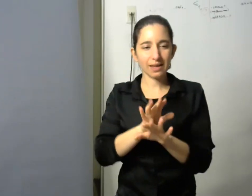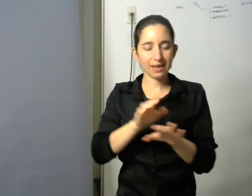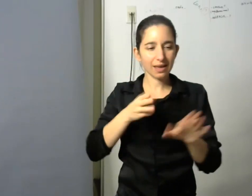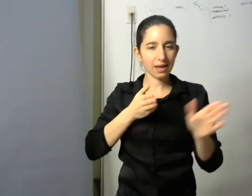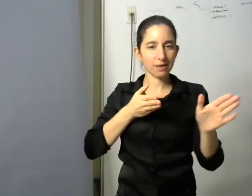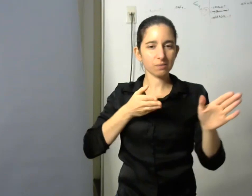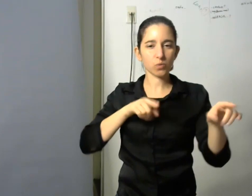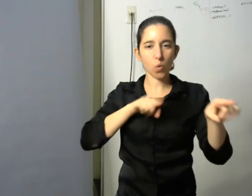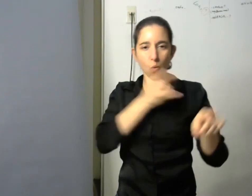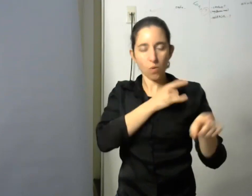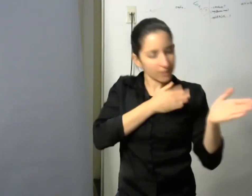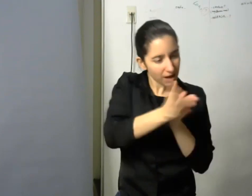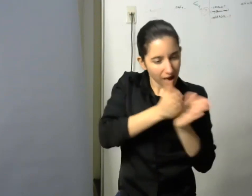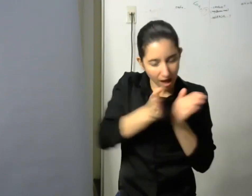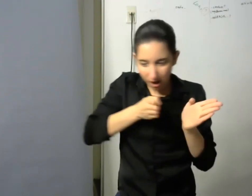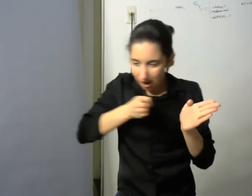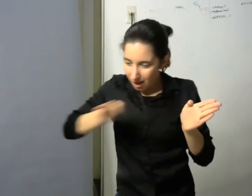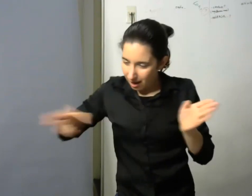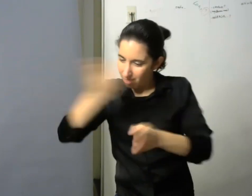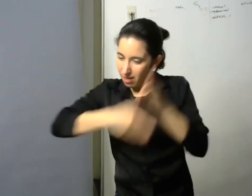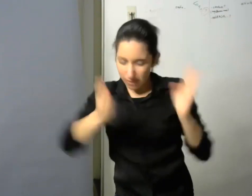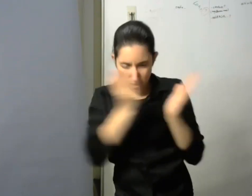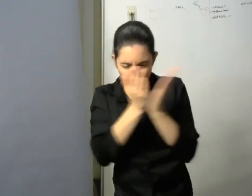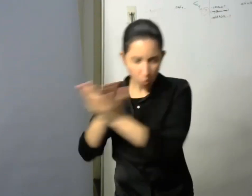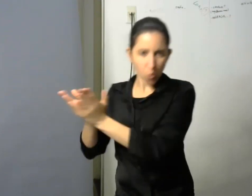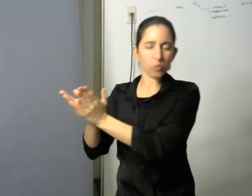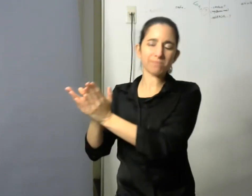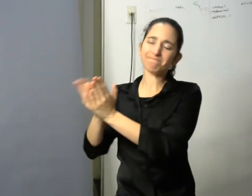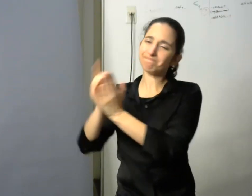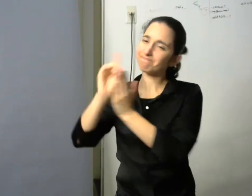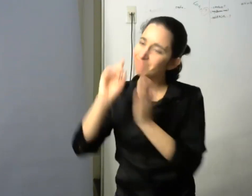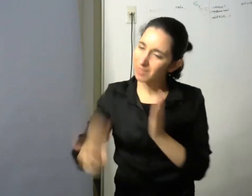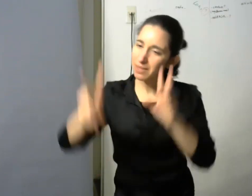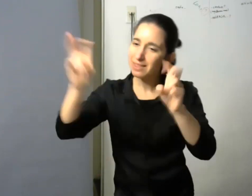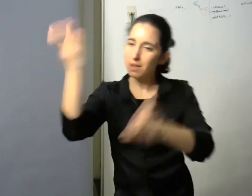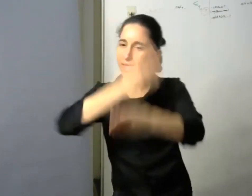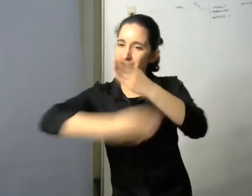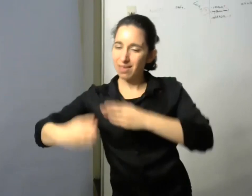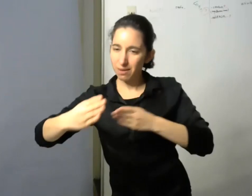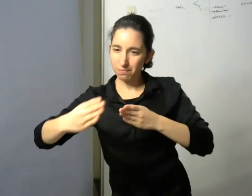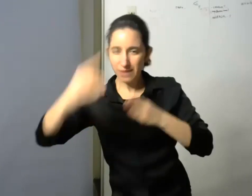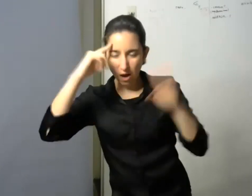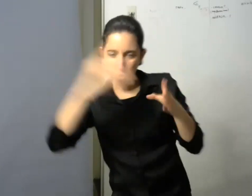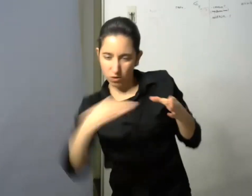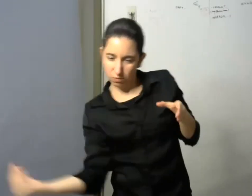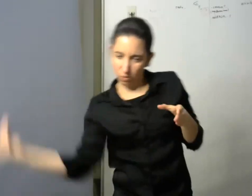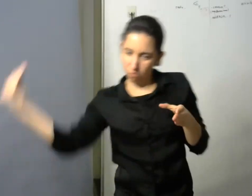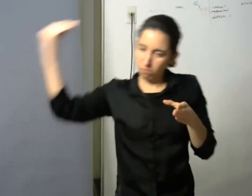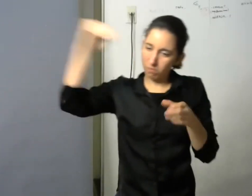a la discapacidad sino que la discapacidad misma hoy es una categoría de las ciencias sociales y humanas